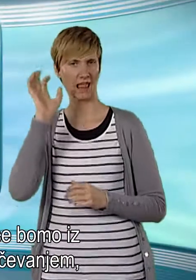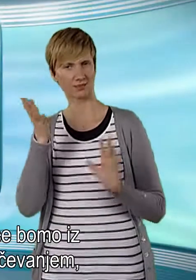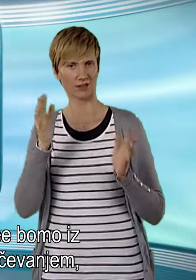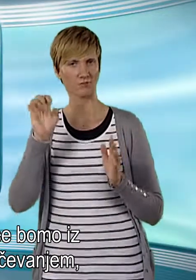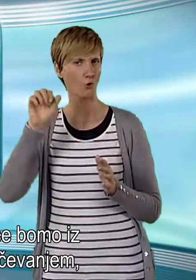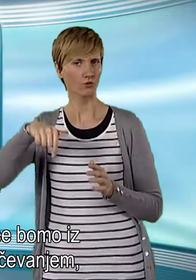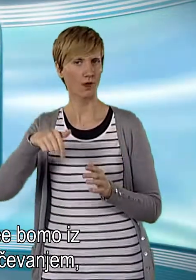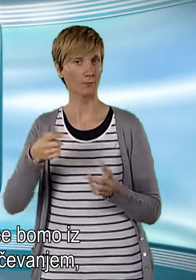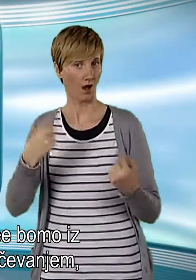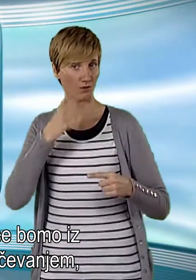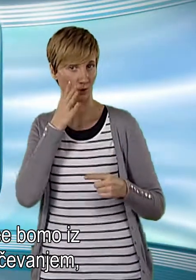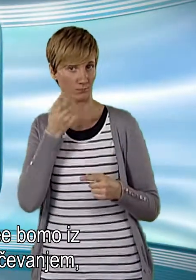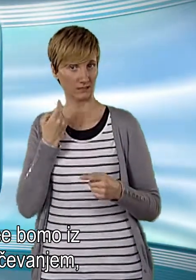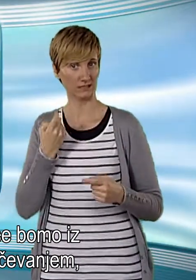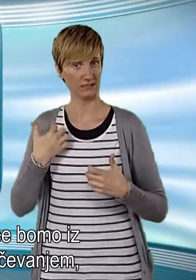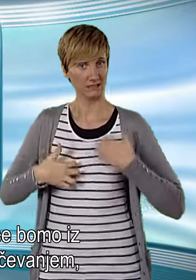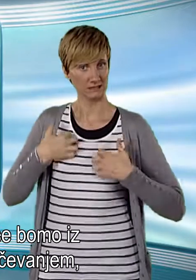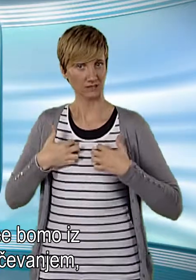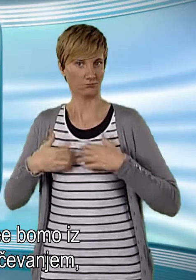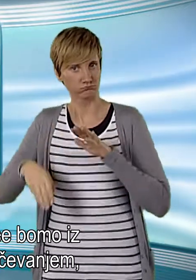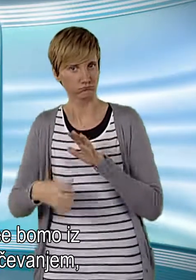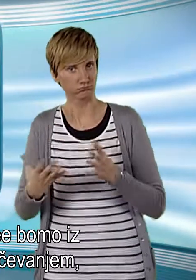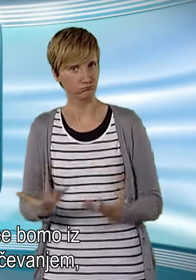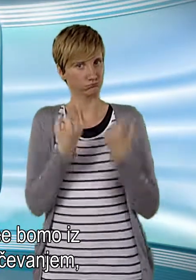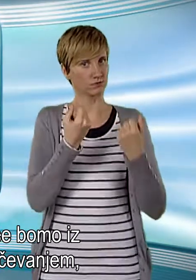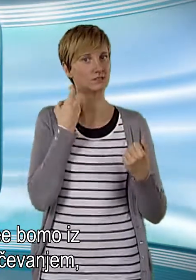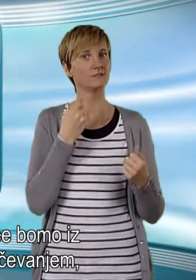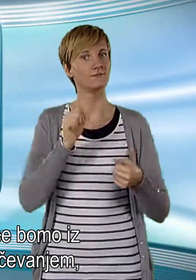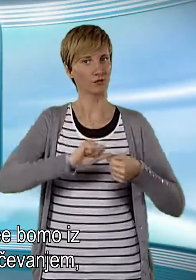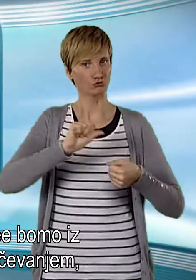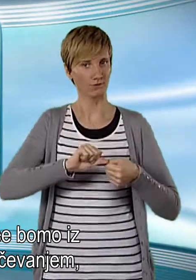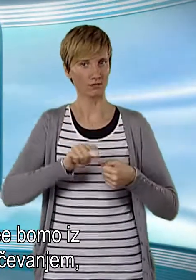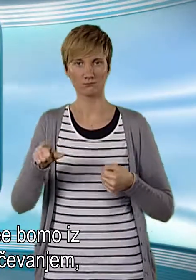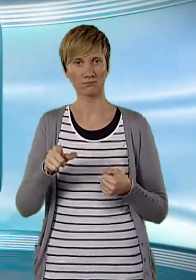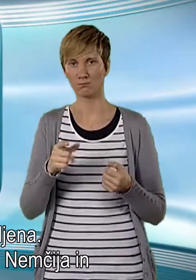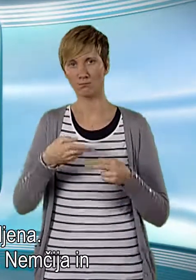Mnenja o tem, ali se bomo iz krize izkopali z vrčevanjem, so vse bolj deljena.